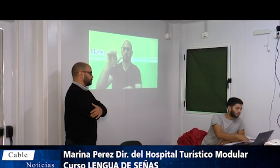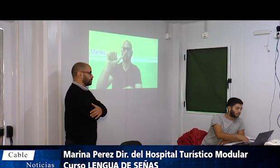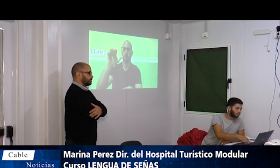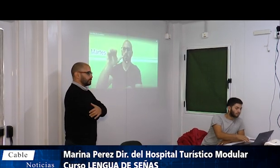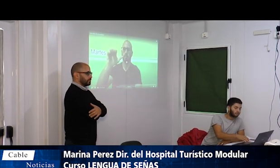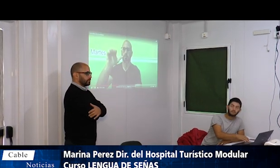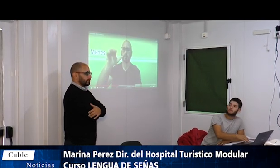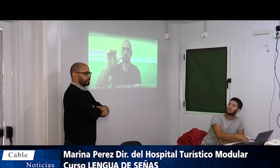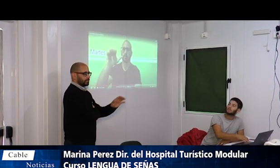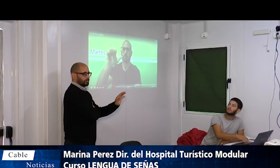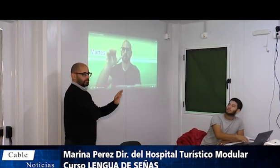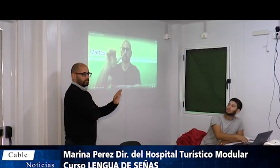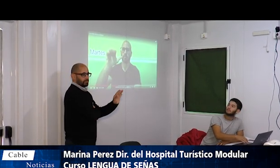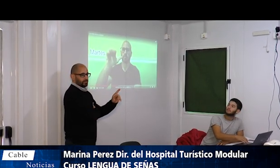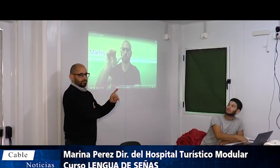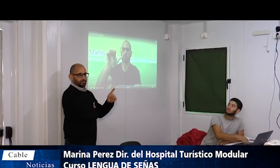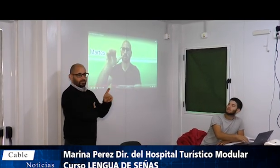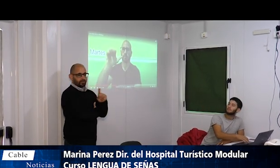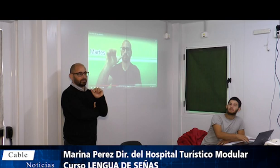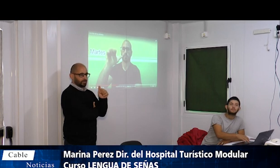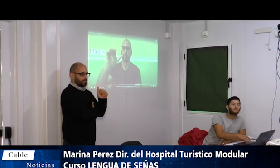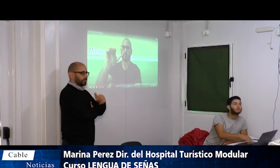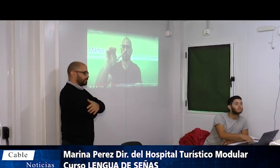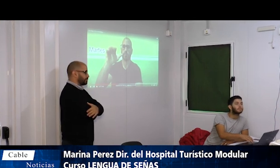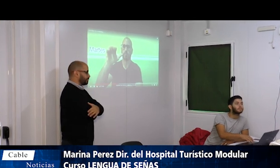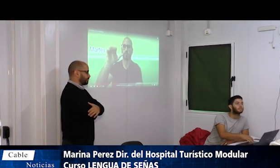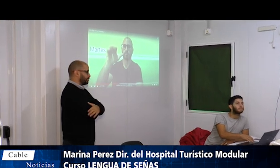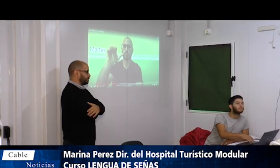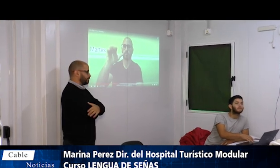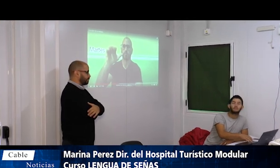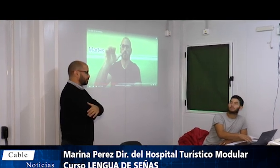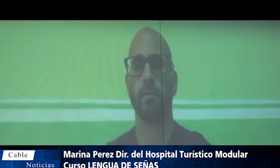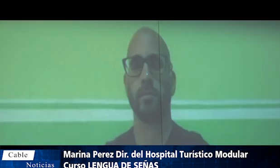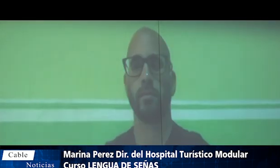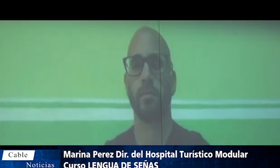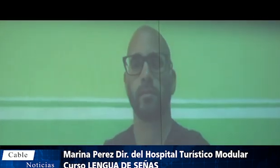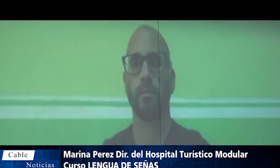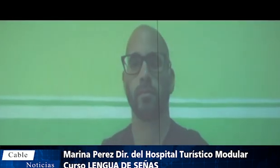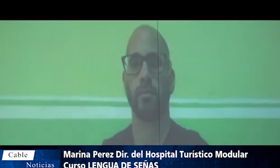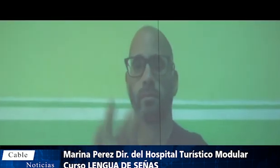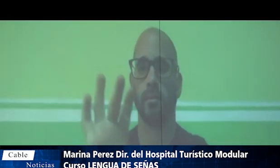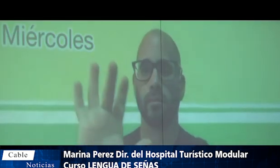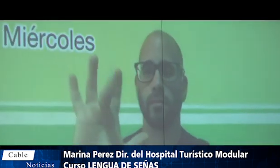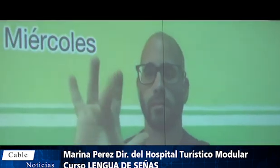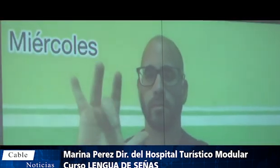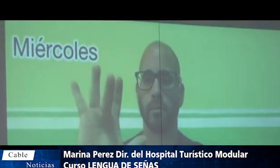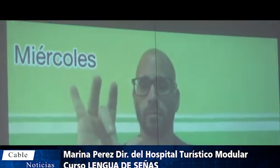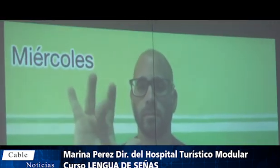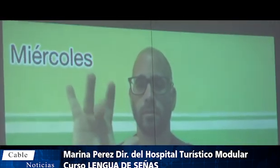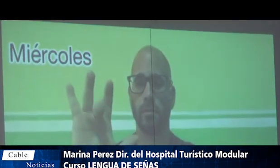por decir así, que estamos explorando. Y directora, se ven las imágenes como uno de los profesores era el que